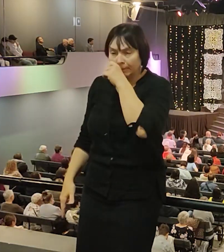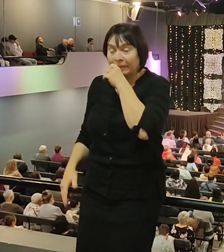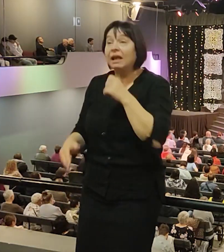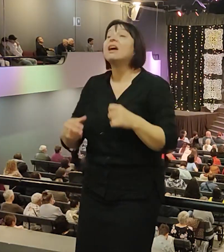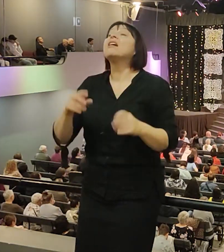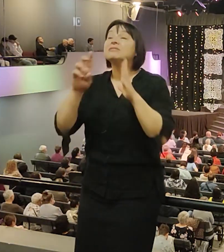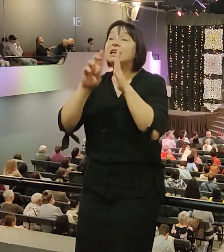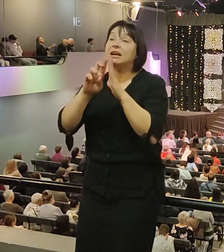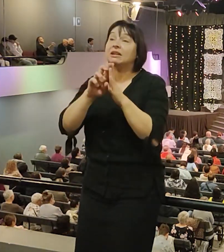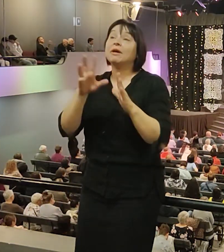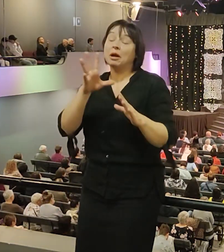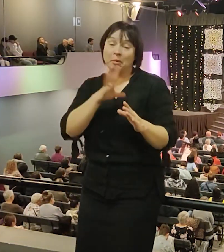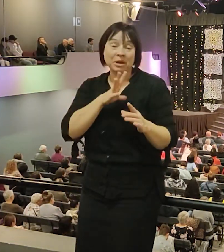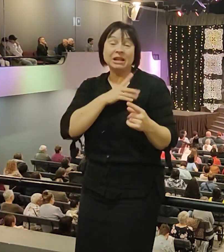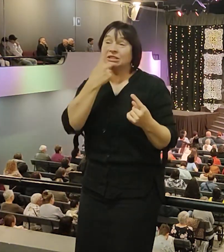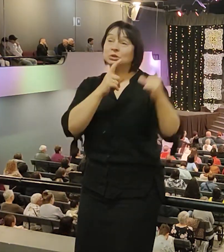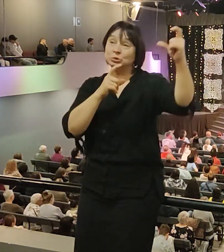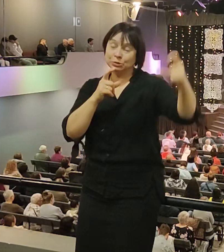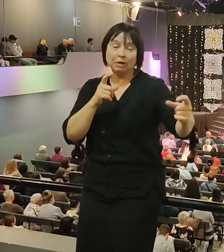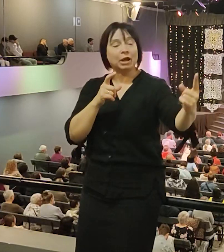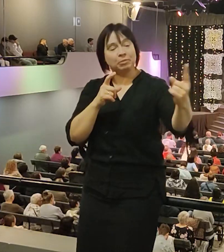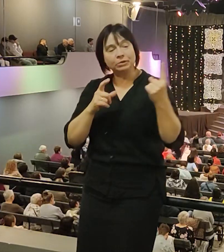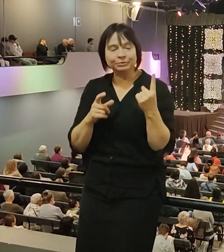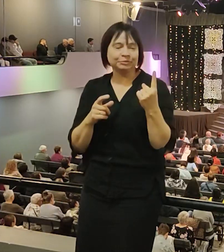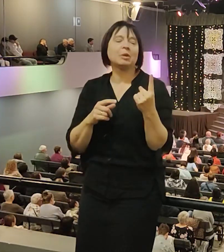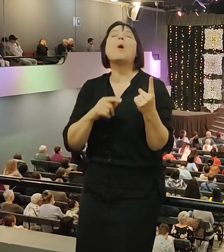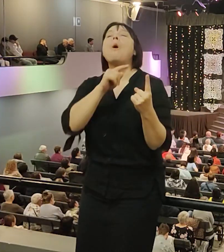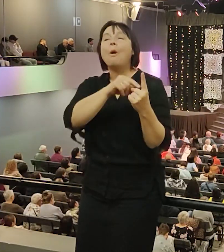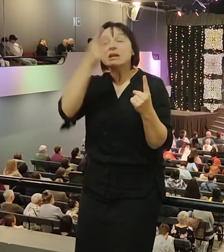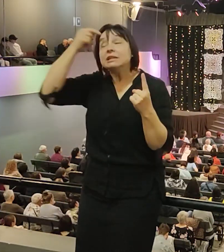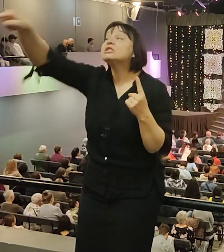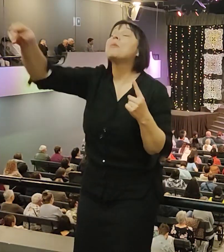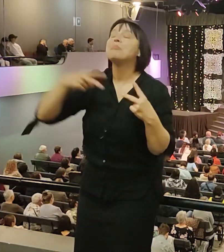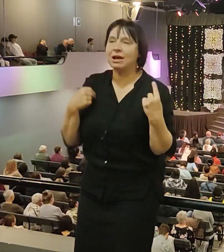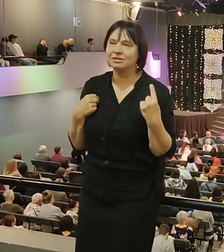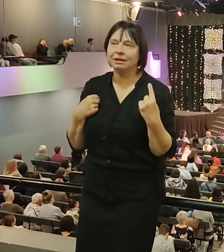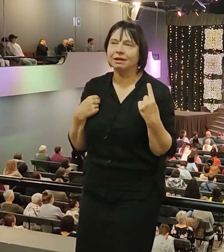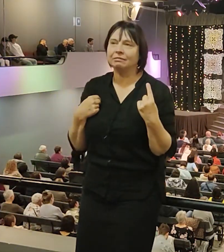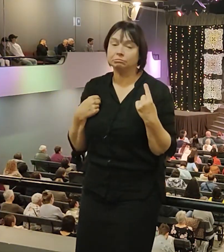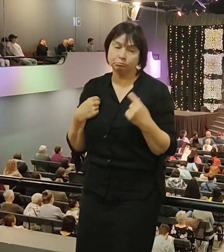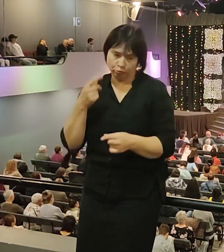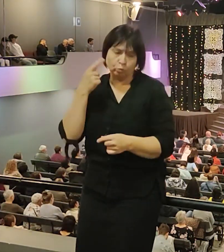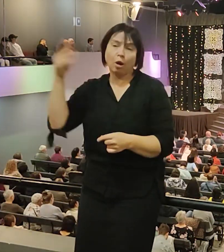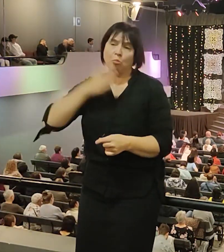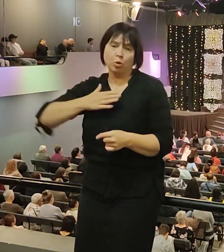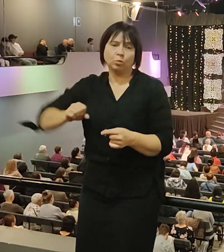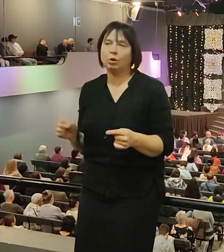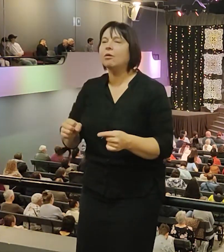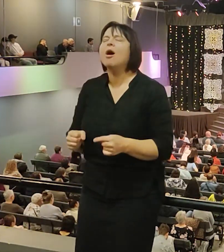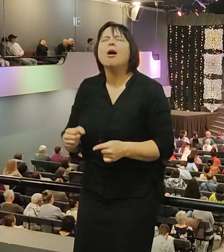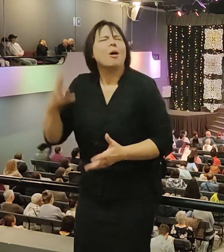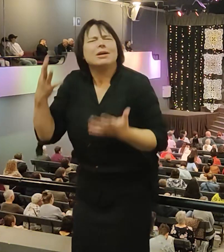и говорит, этот пастор знакомый тебе? Да, говорю, он мой друг. О, Иоаннес, если бы ты знал, что он о тебе говорил.